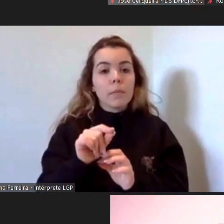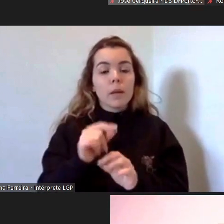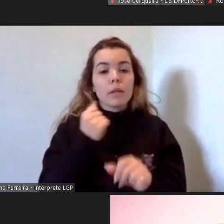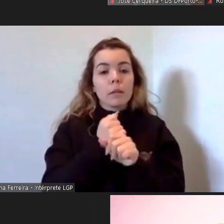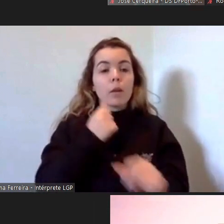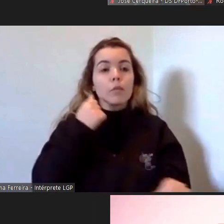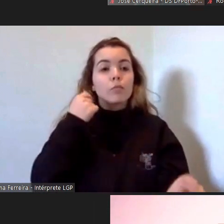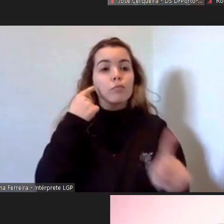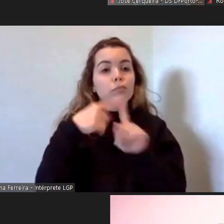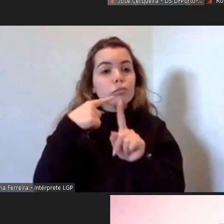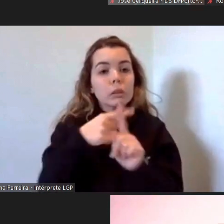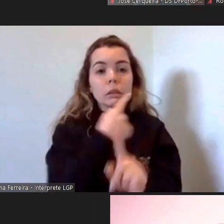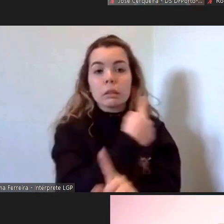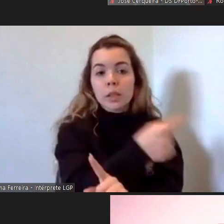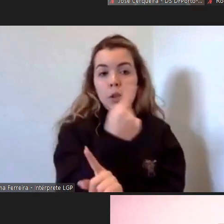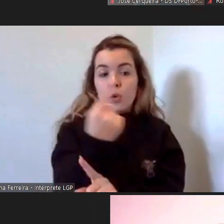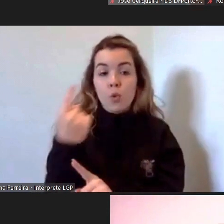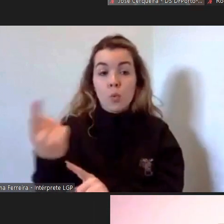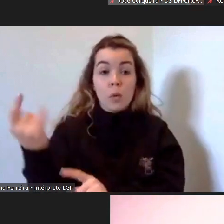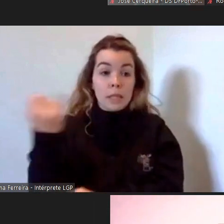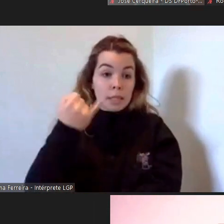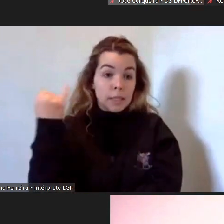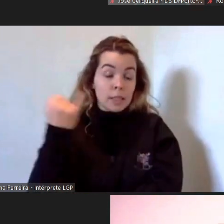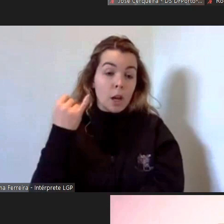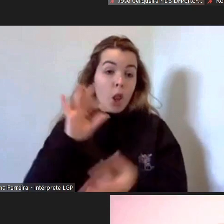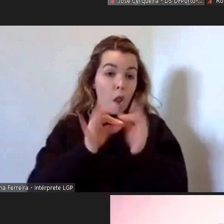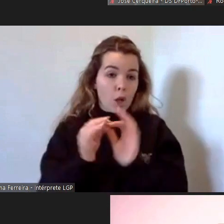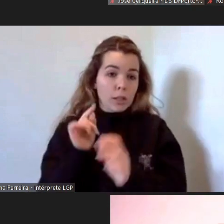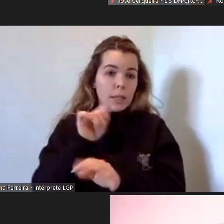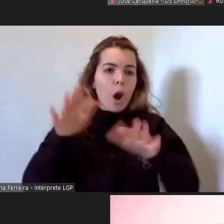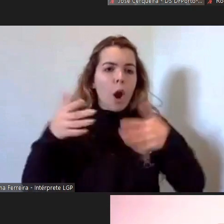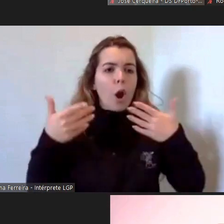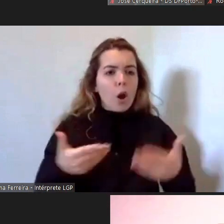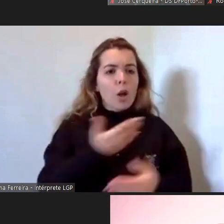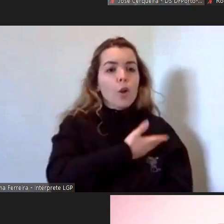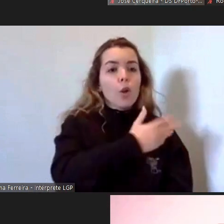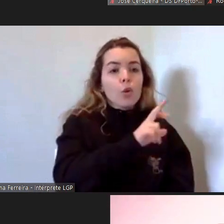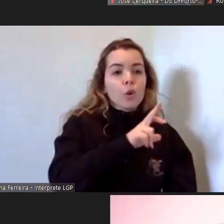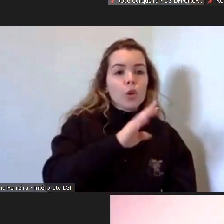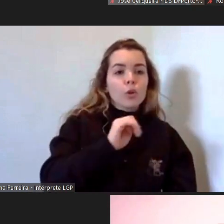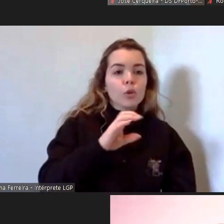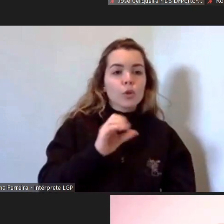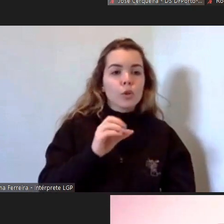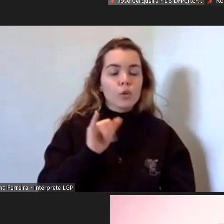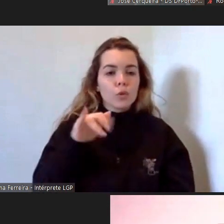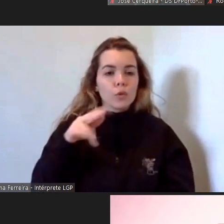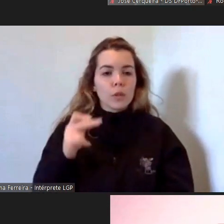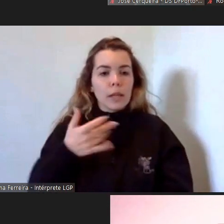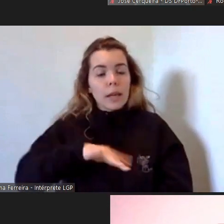entidades também nesse sentido doutora Sofia Couto não se quer acrescentar alguma questão